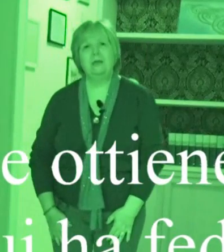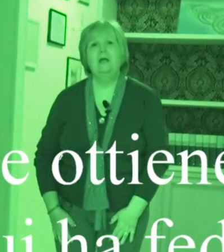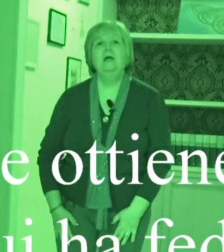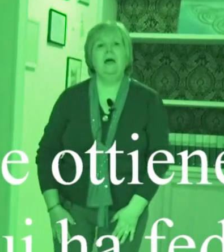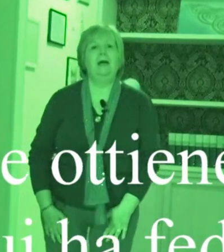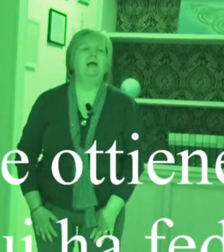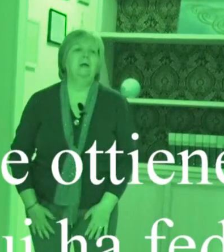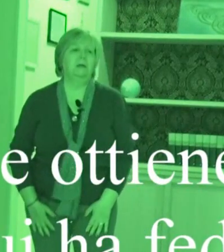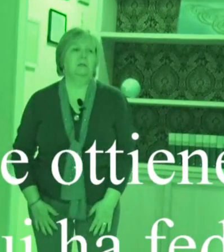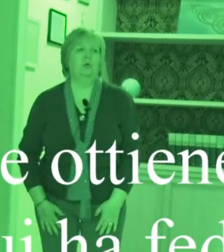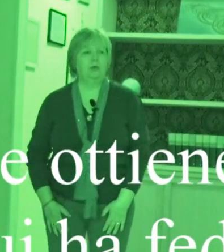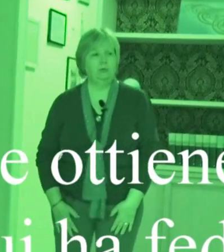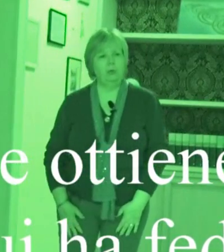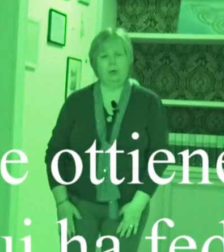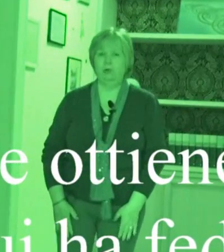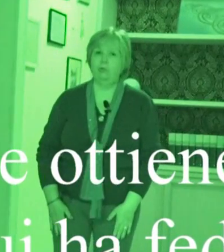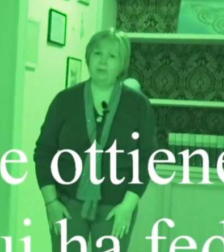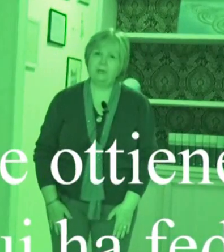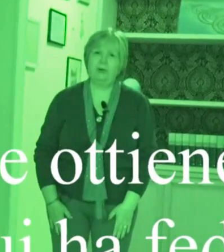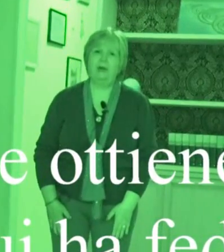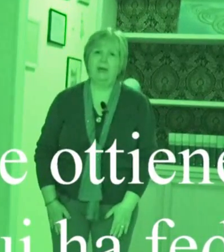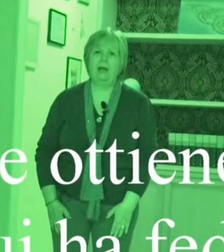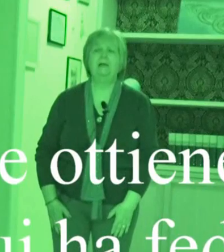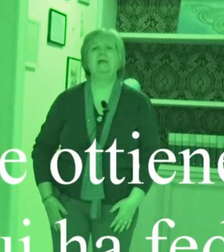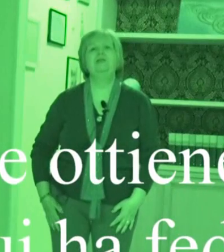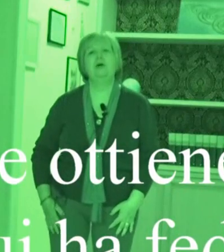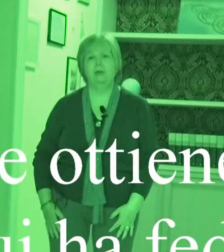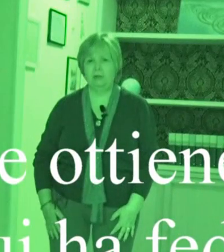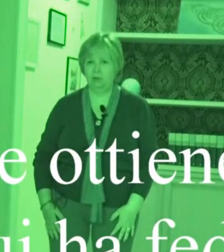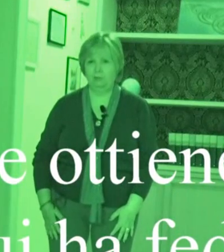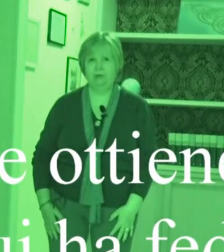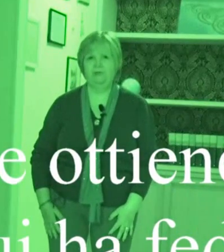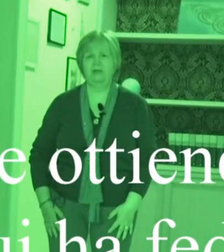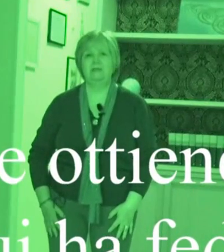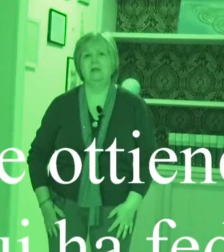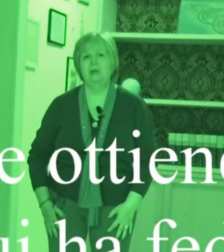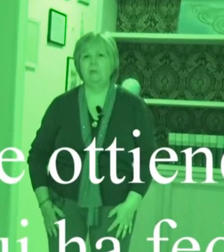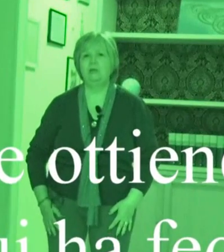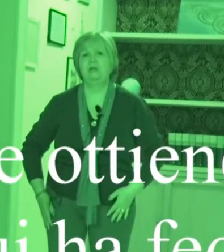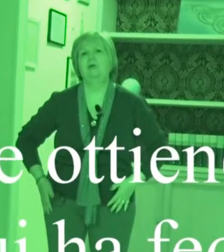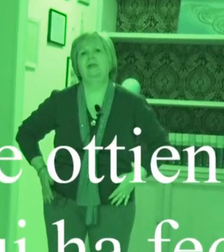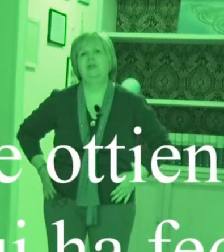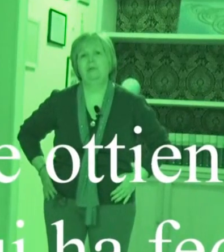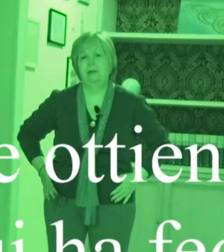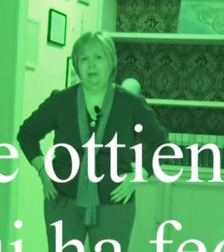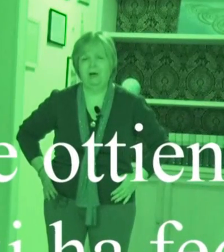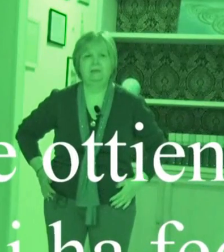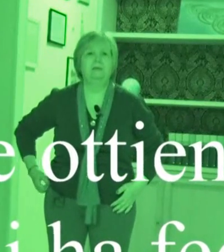è con i due piedi paralleli, le ginocchia leggermente flesse e il bacino leggermente in avanti